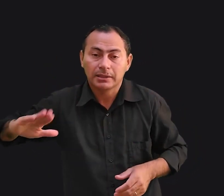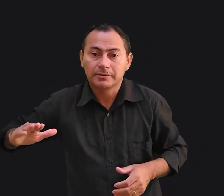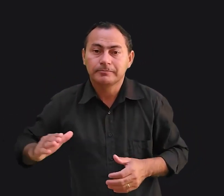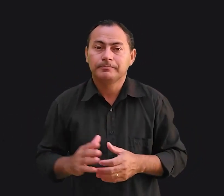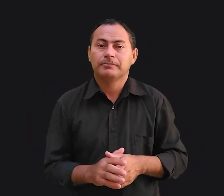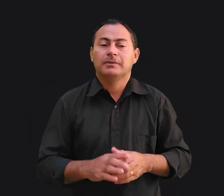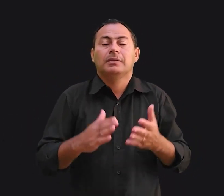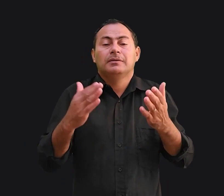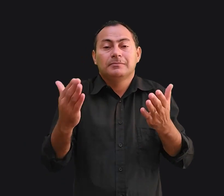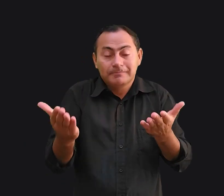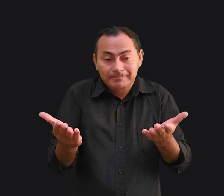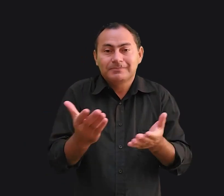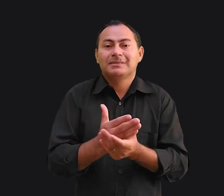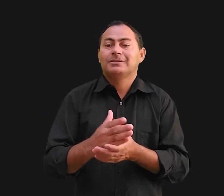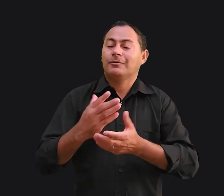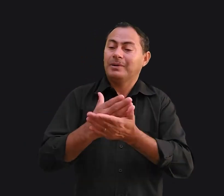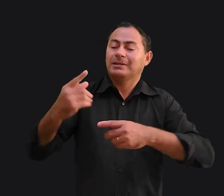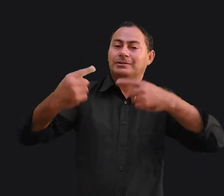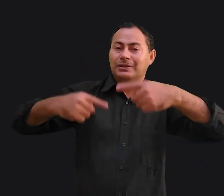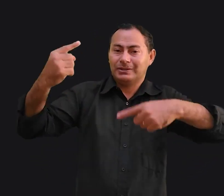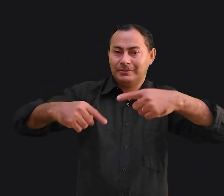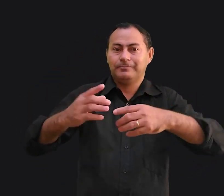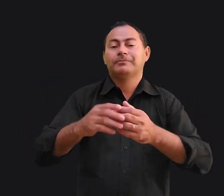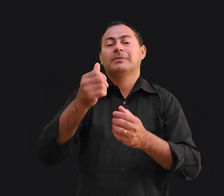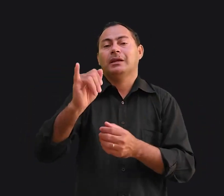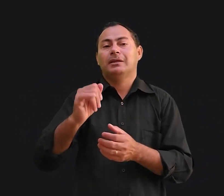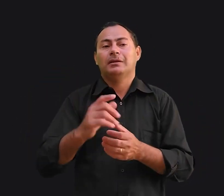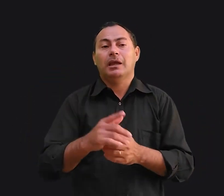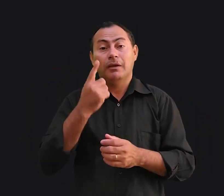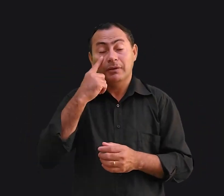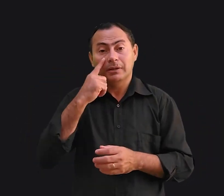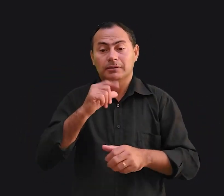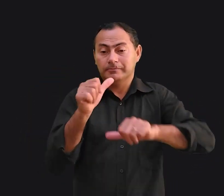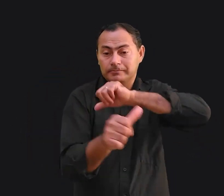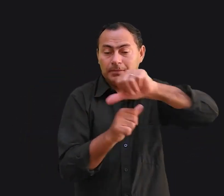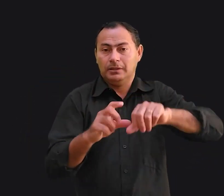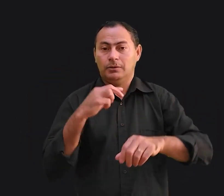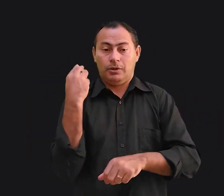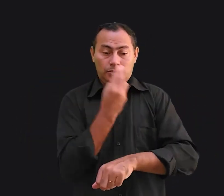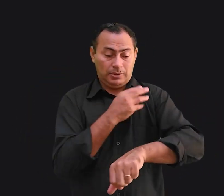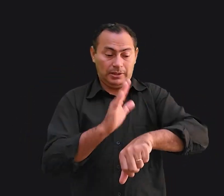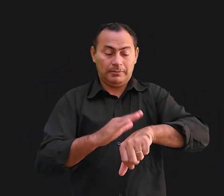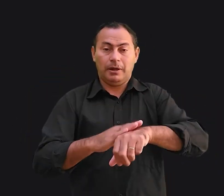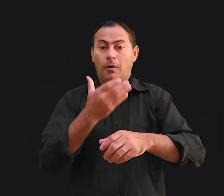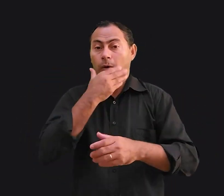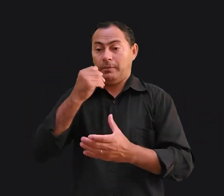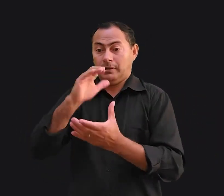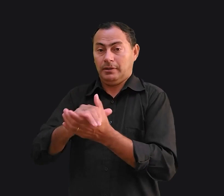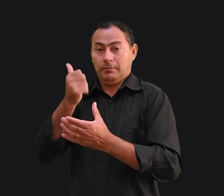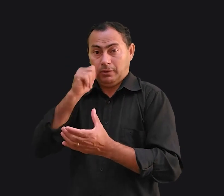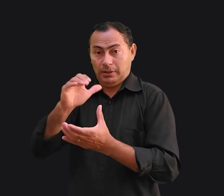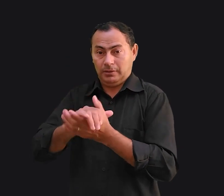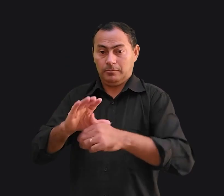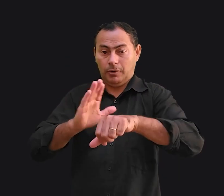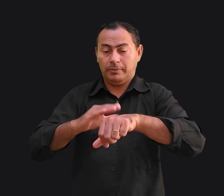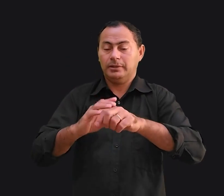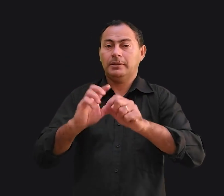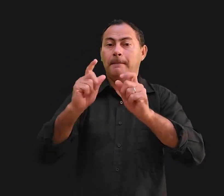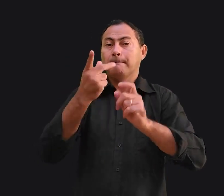e acabávamos discutindo. E aí víamos que tínhamos transformado nosso tempo de marido e mulher e o momento de pai e mãe